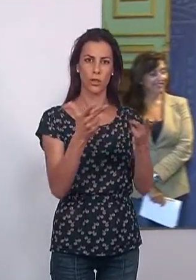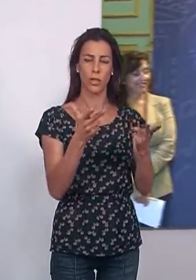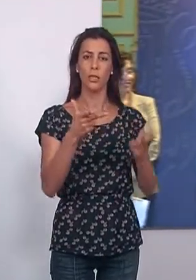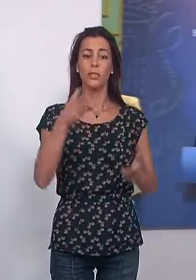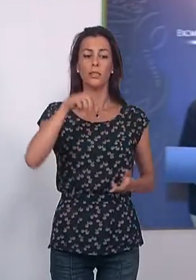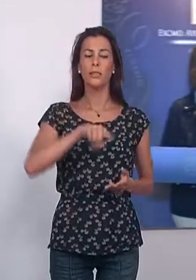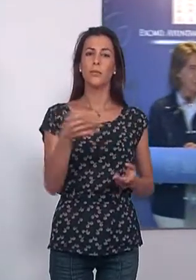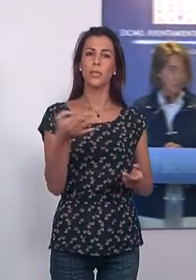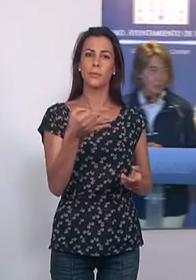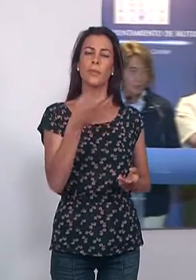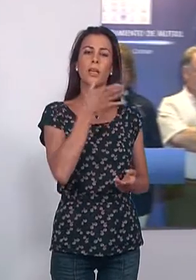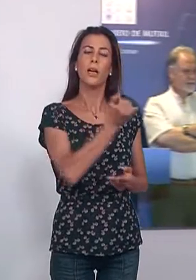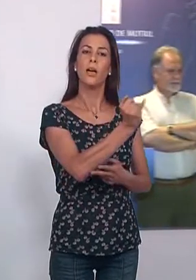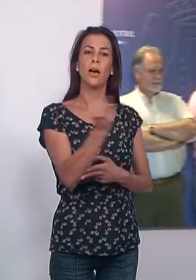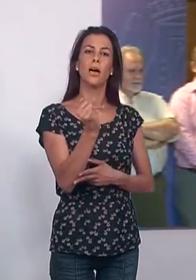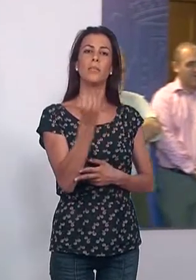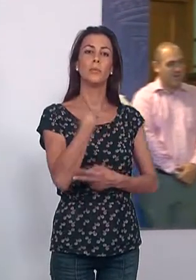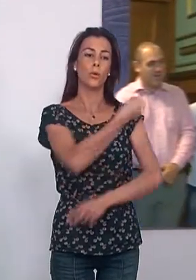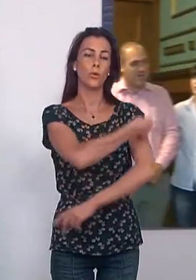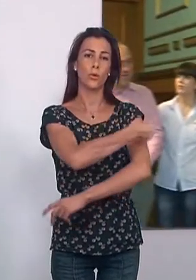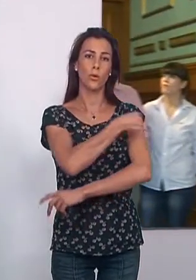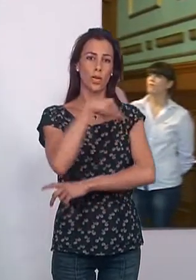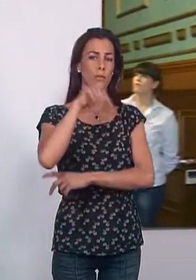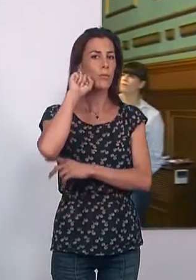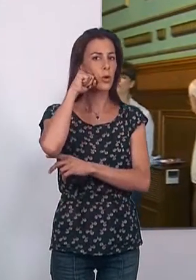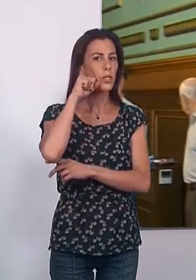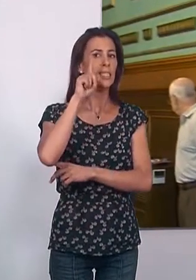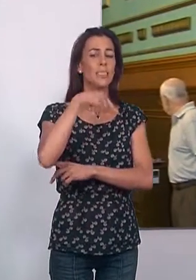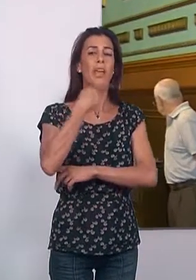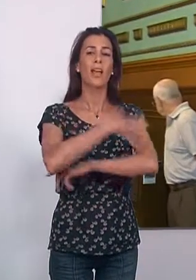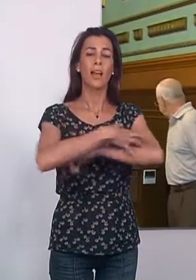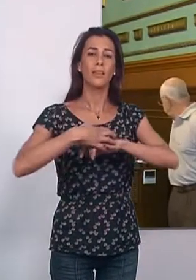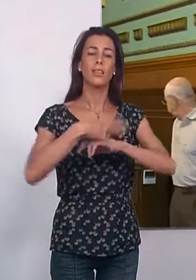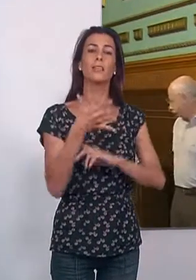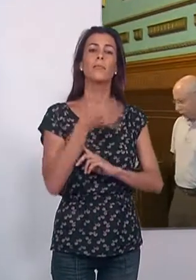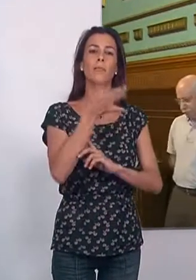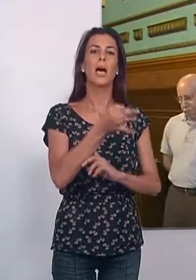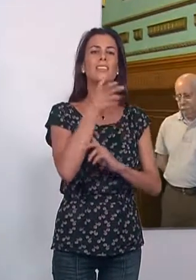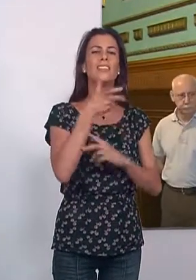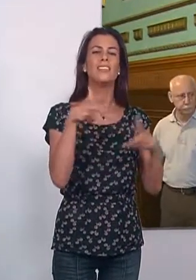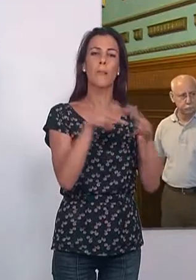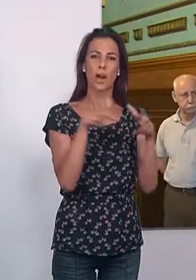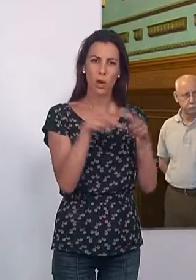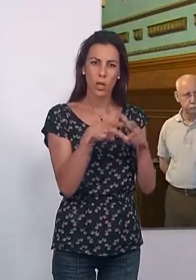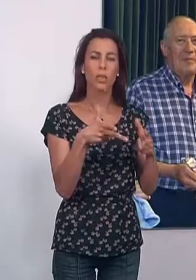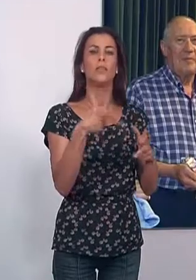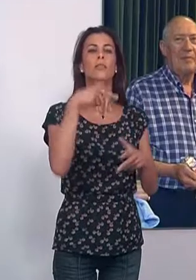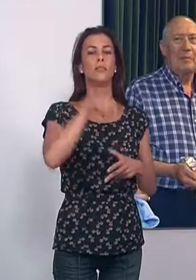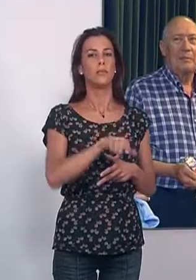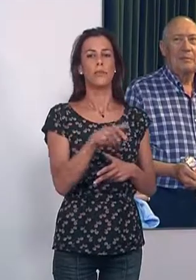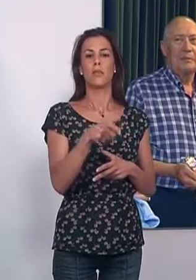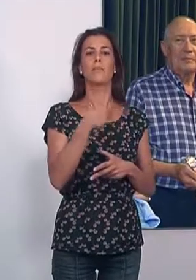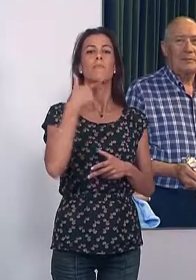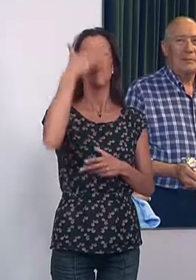social. Entre ellas se encontraba Cruz Roja en Motril, Cáritas Interparroquial, la Agrupación